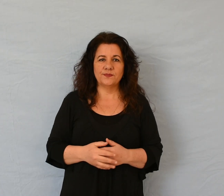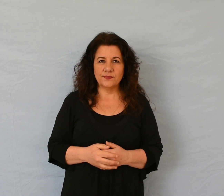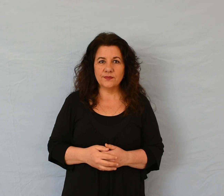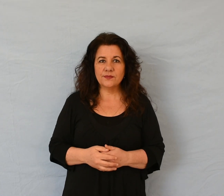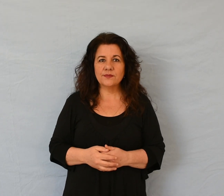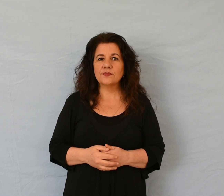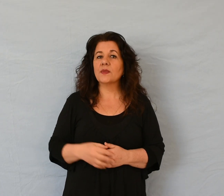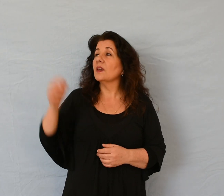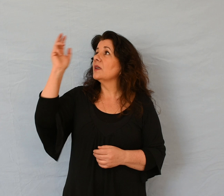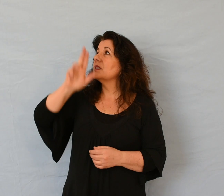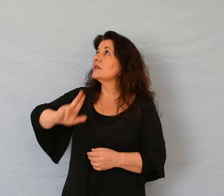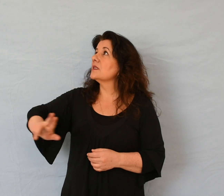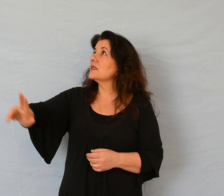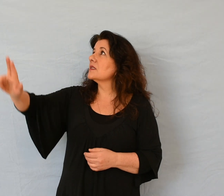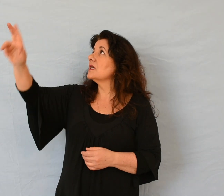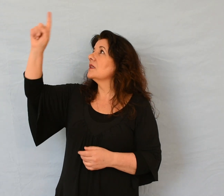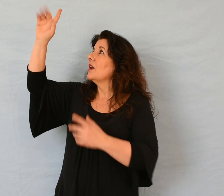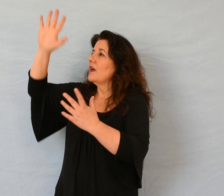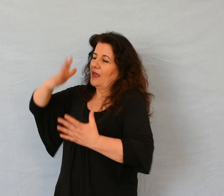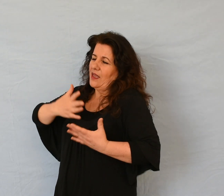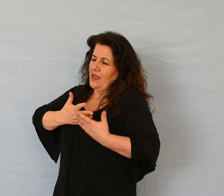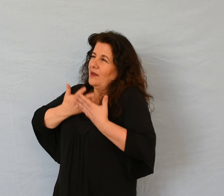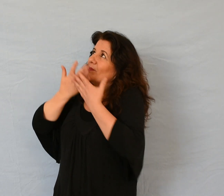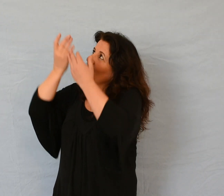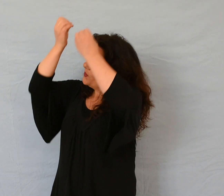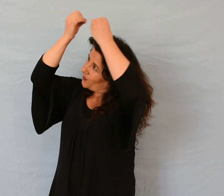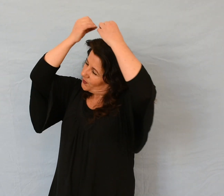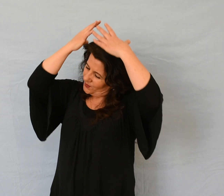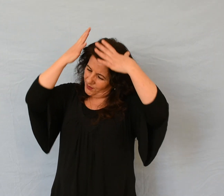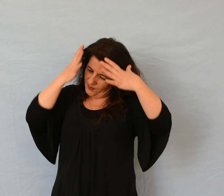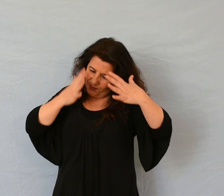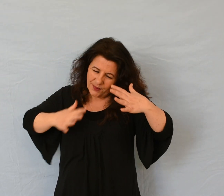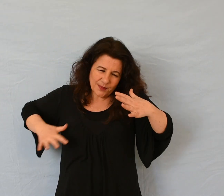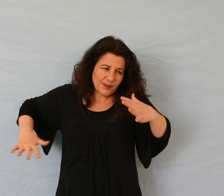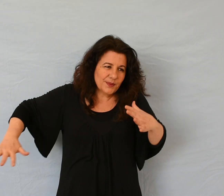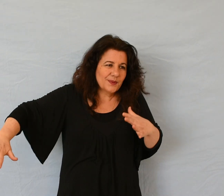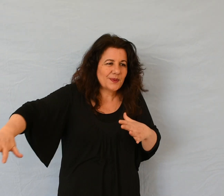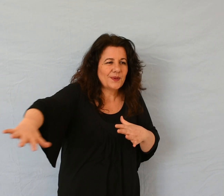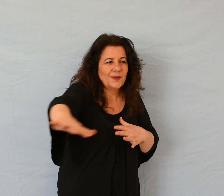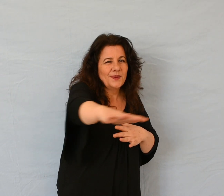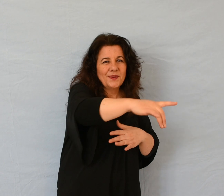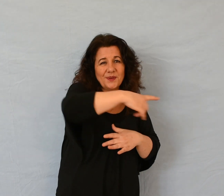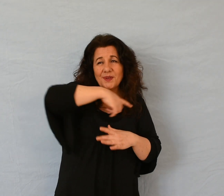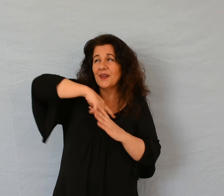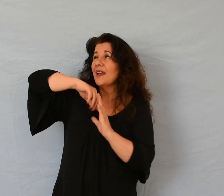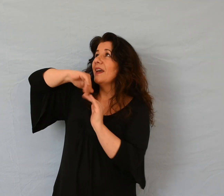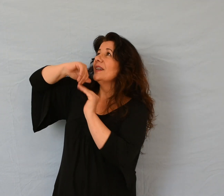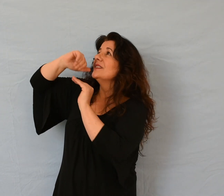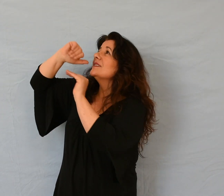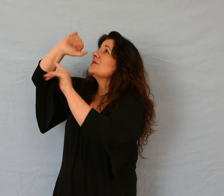Que ton amour, Seigneur, soit sur nous, comme notre espoir est